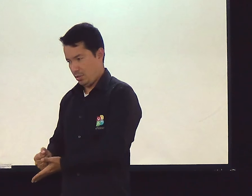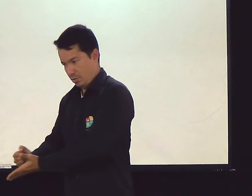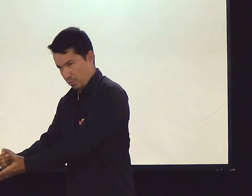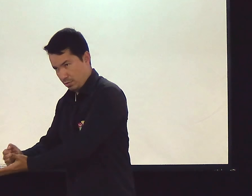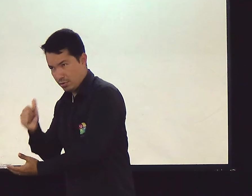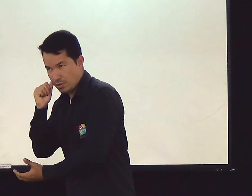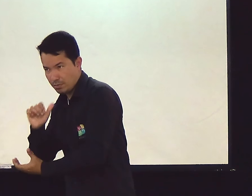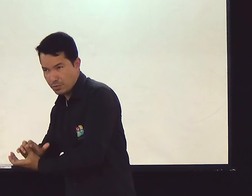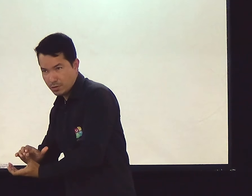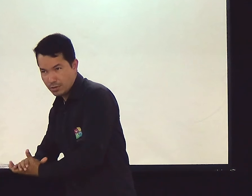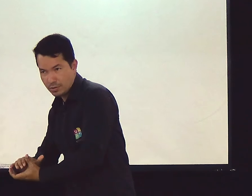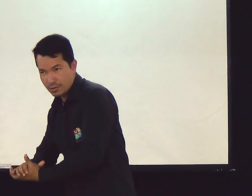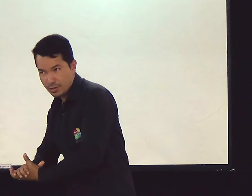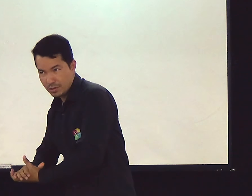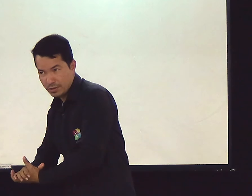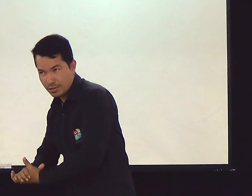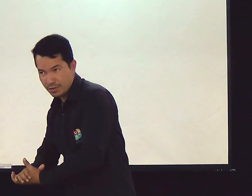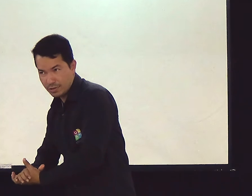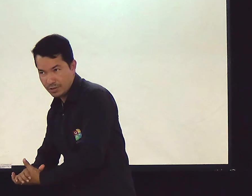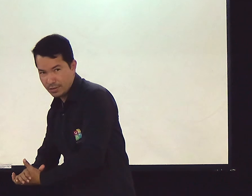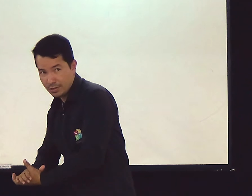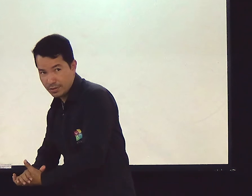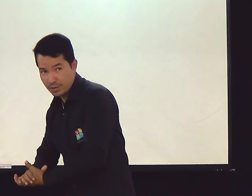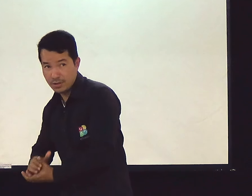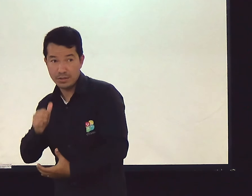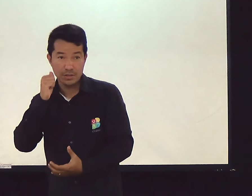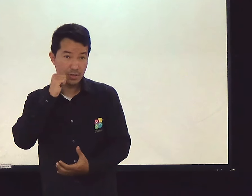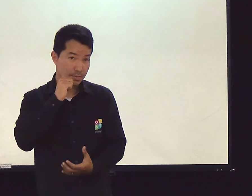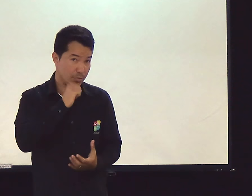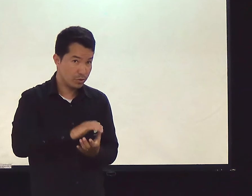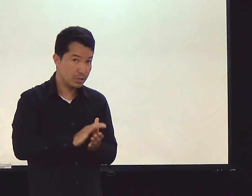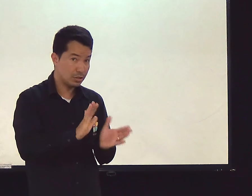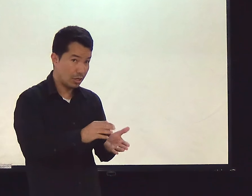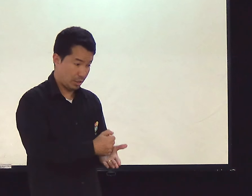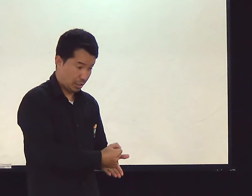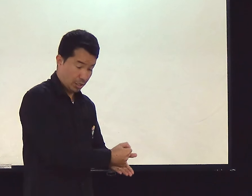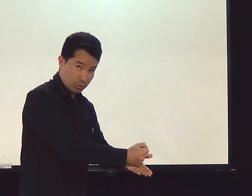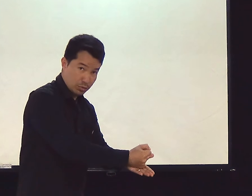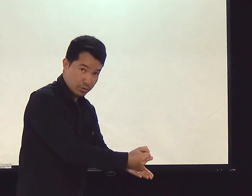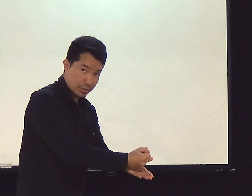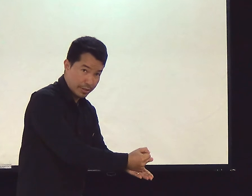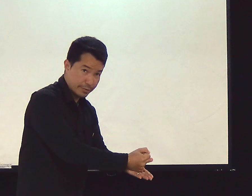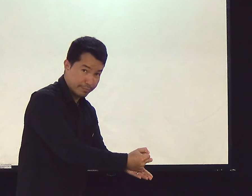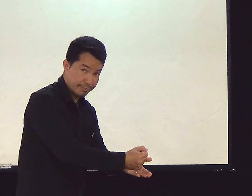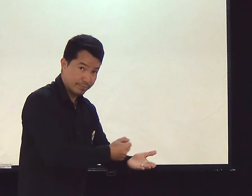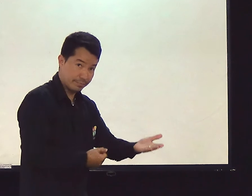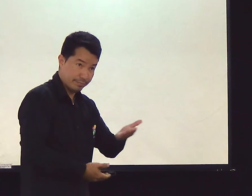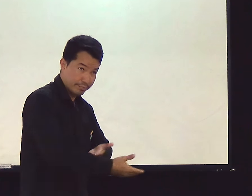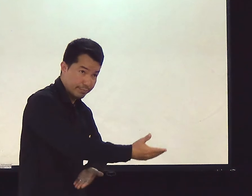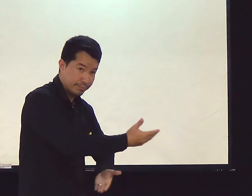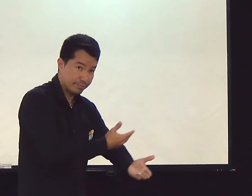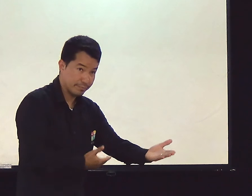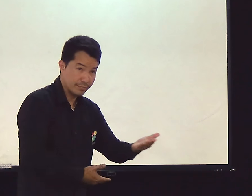Já ajudou o seu marido? Você que é marido, ajudou a esposa, já? Já aconteceu? Viu se precisou de ajuda?